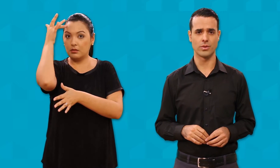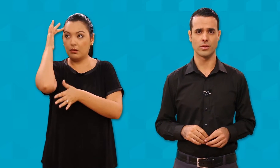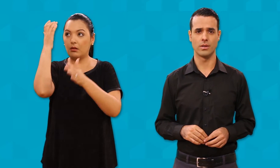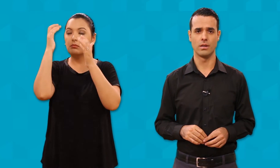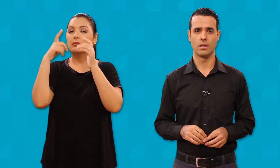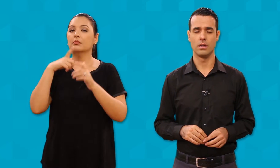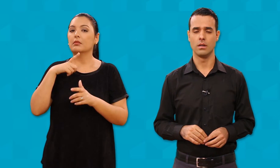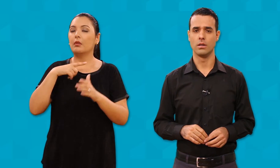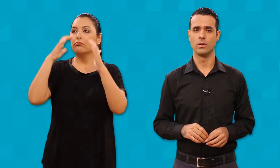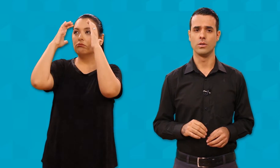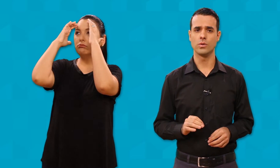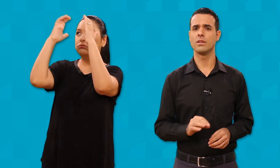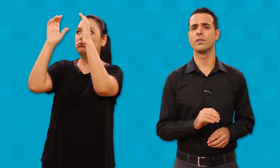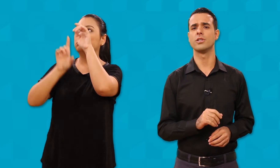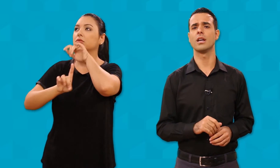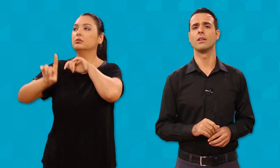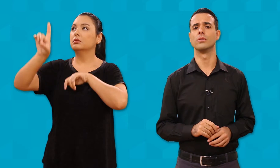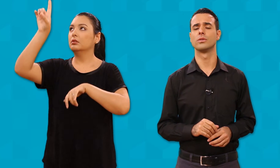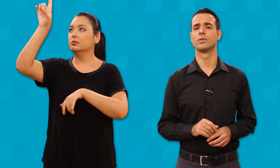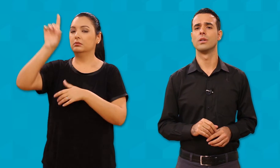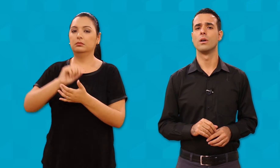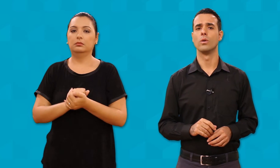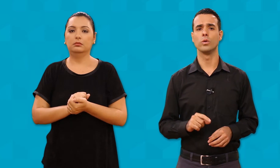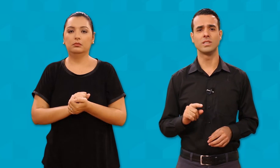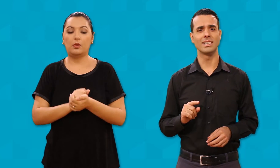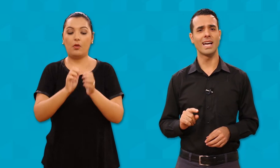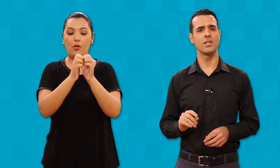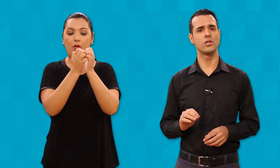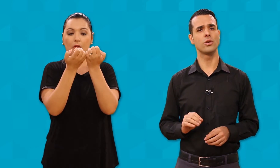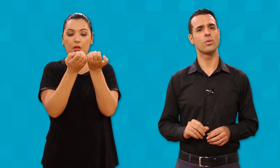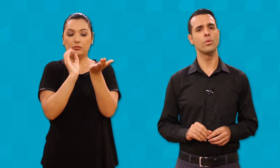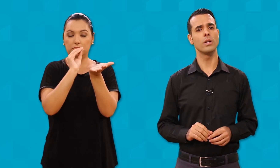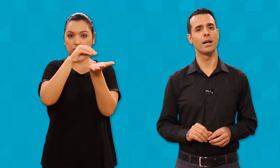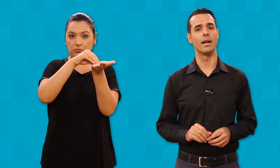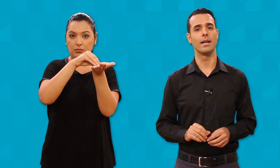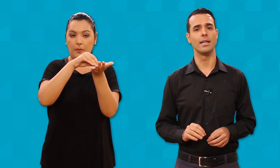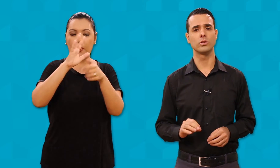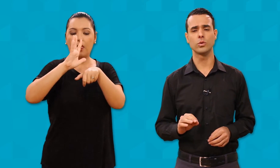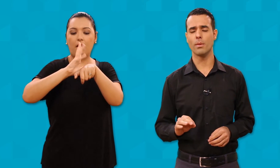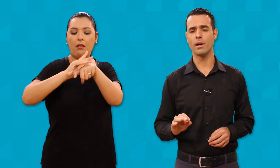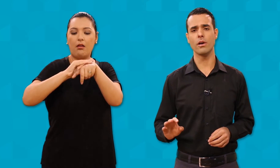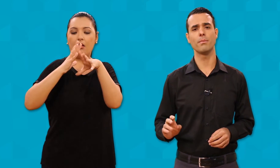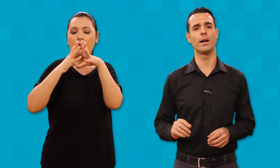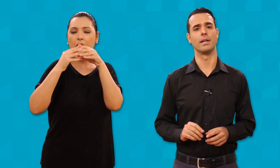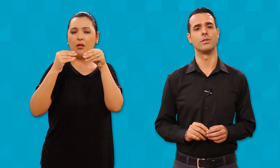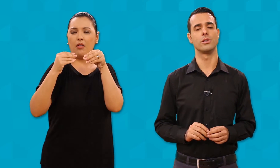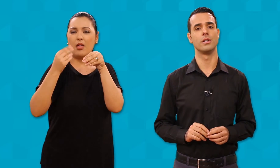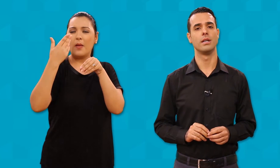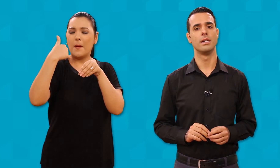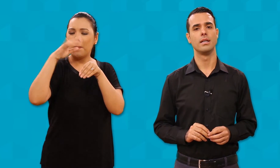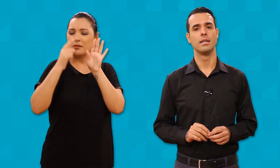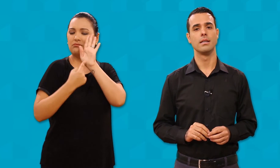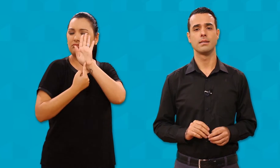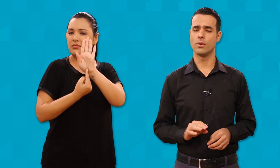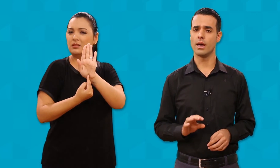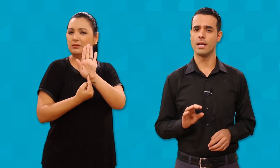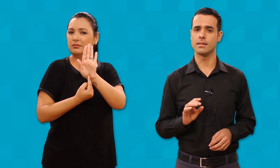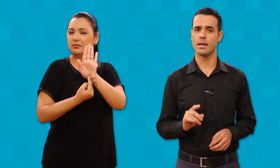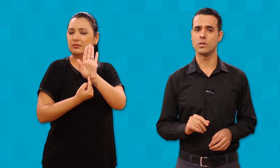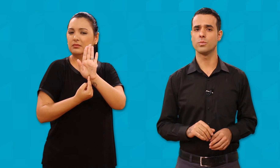Nos evangelhos, os sinais de cura, em sua maior parte, são realizados